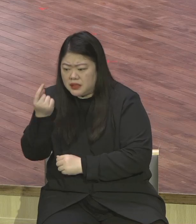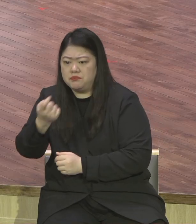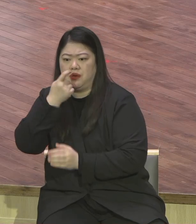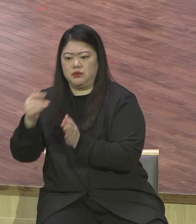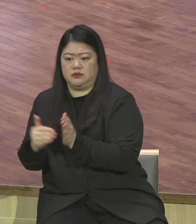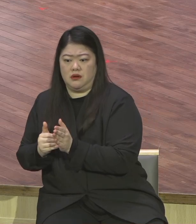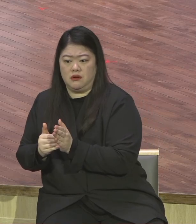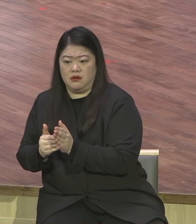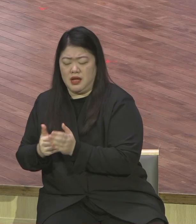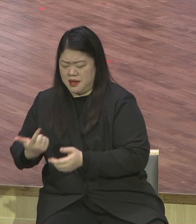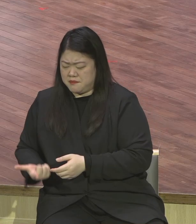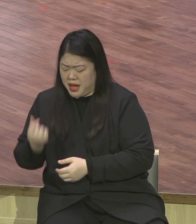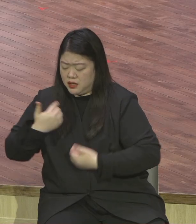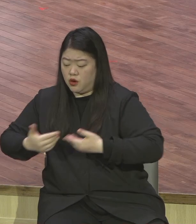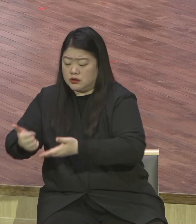약한 자 책임져라